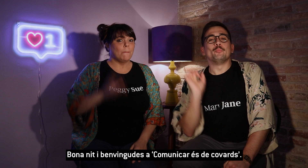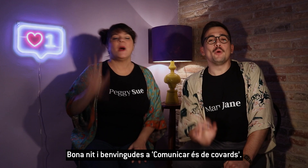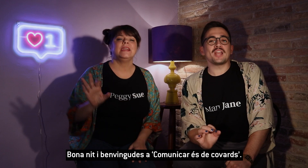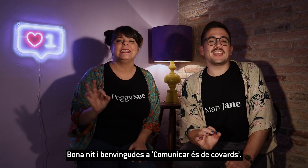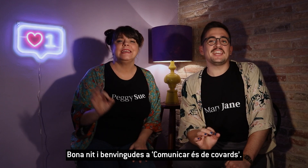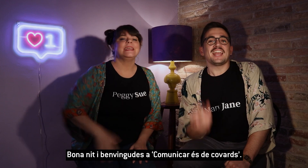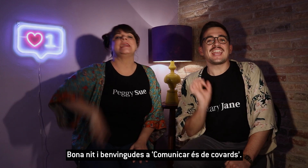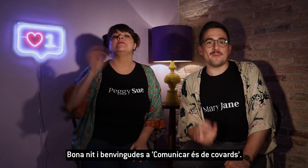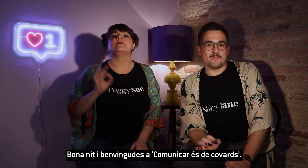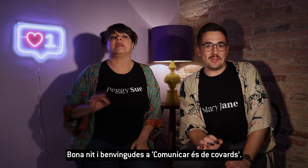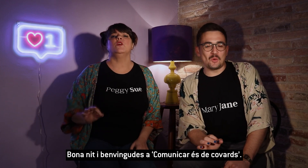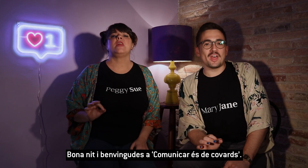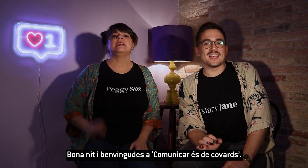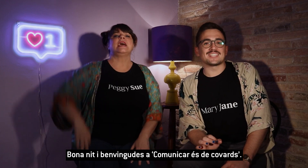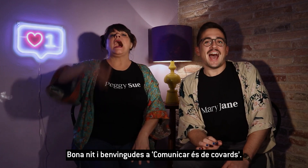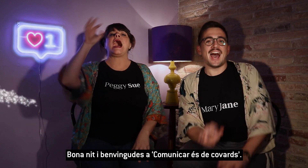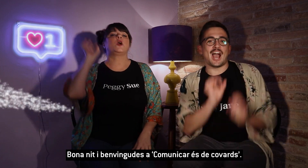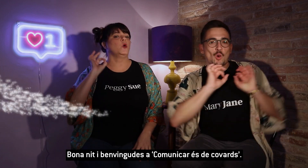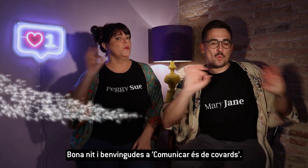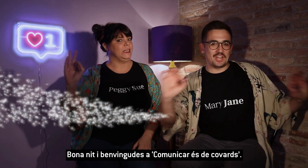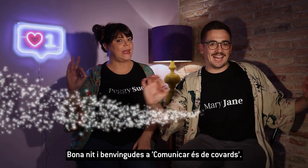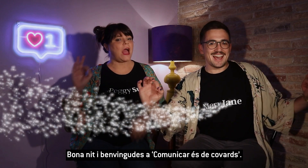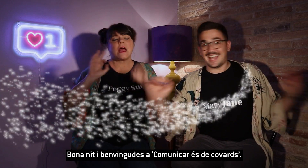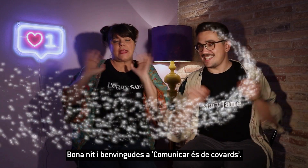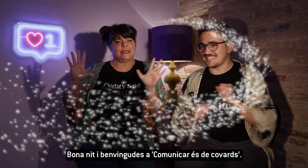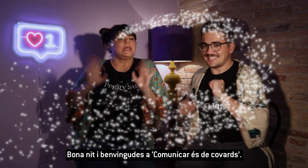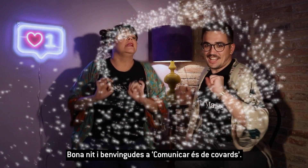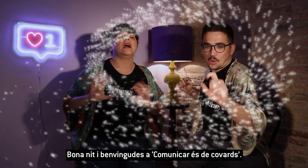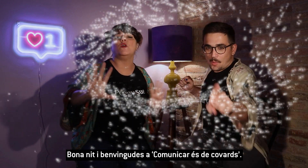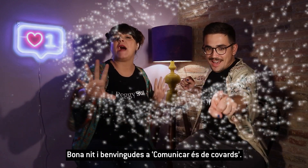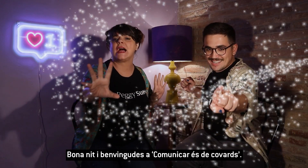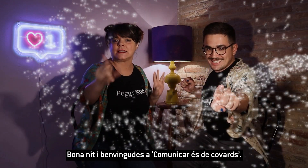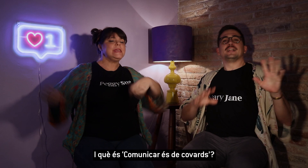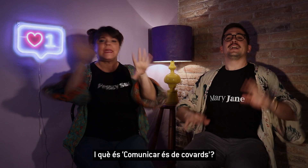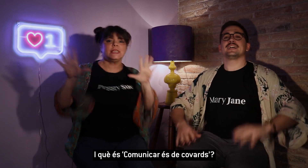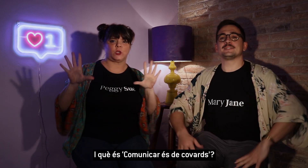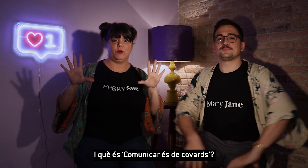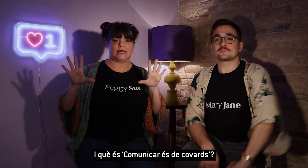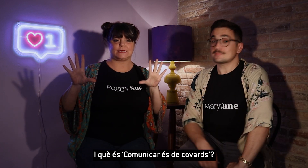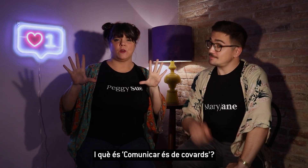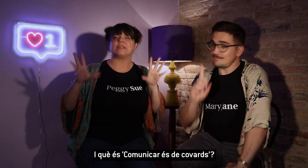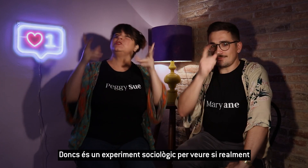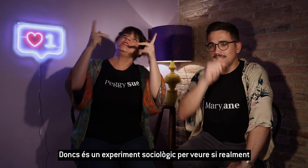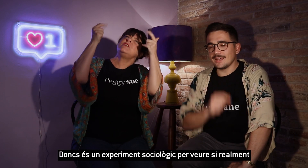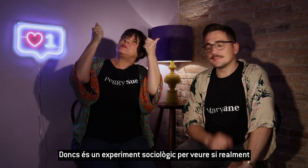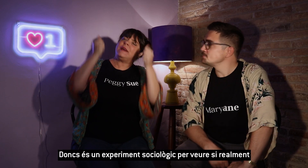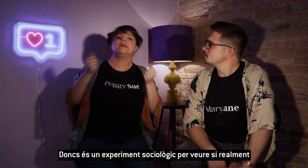Bona nit i benvingudes a Comunicar és de Covars. I què és Comunicar és de Covars? Doncs és un experiment